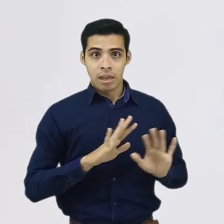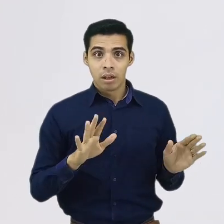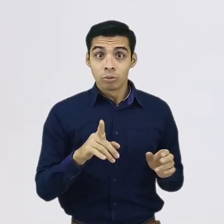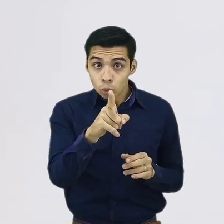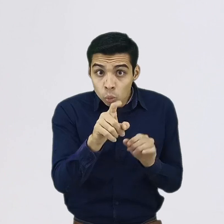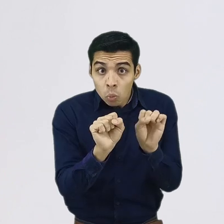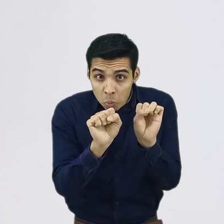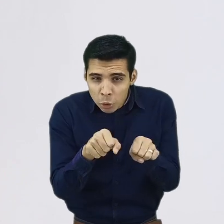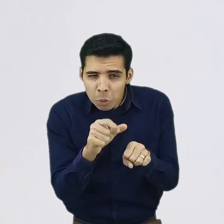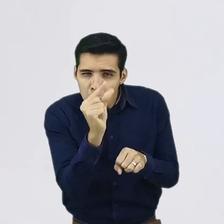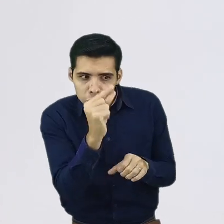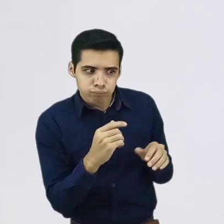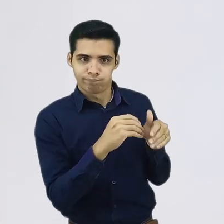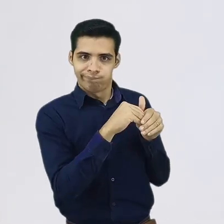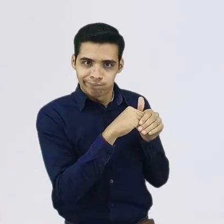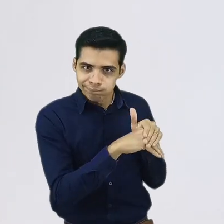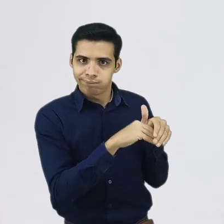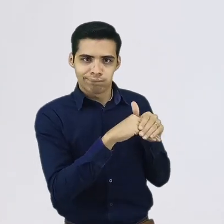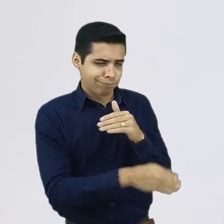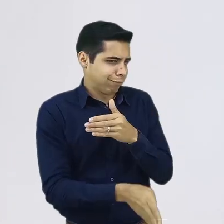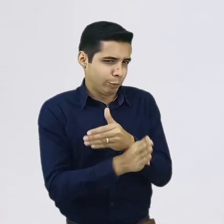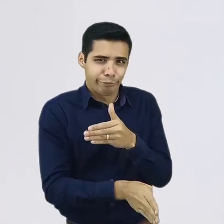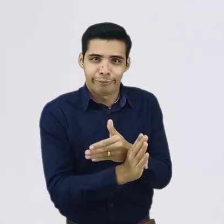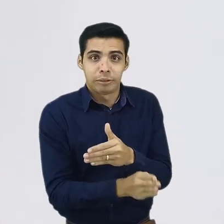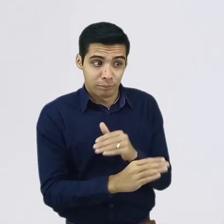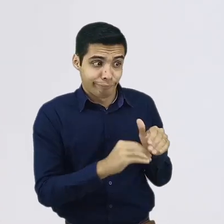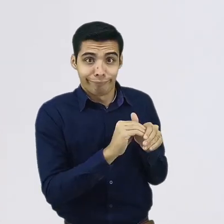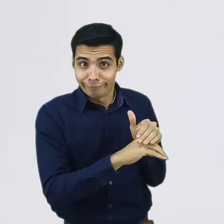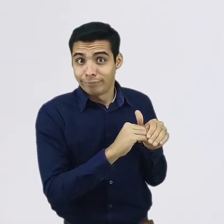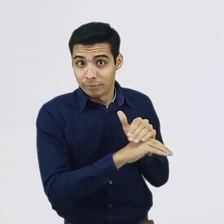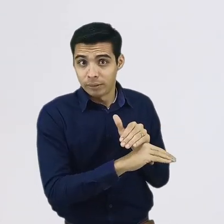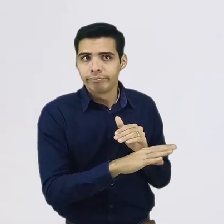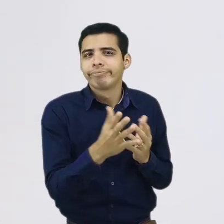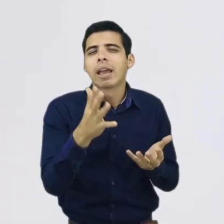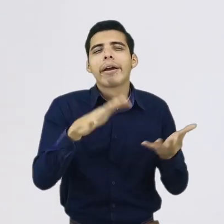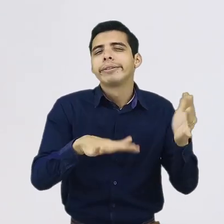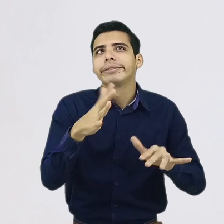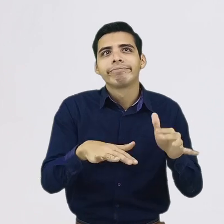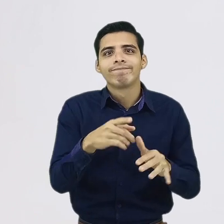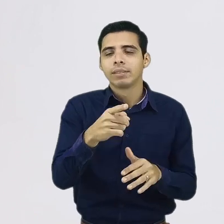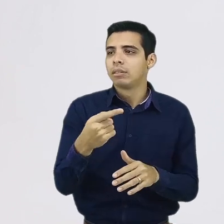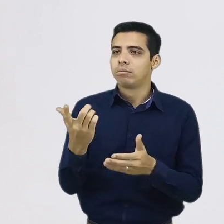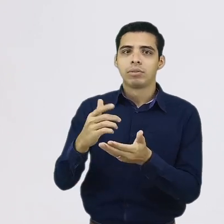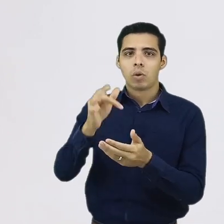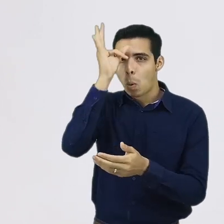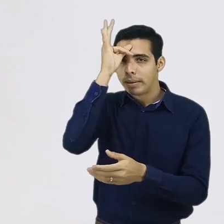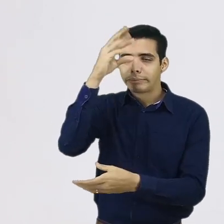en esta meta de ahorro, porque hay imprevistos que lamentablemente requieren de altos capitales, como una hospitalización durante mucho tiempo o